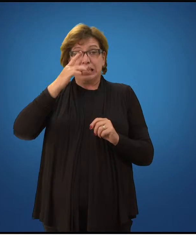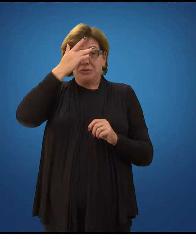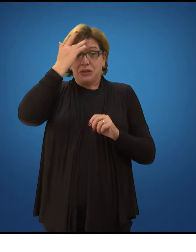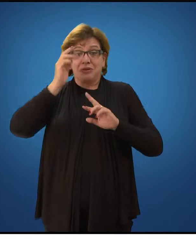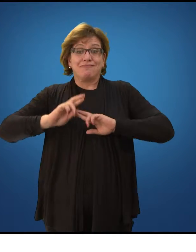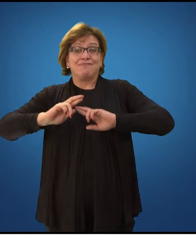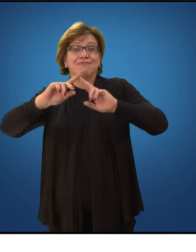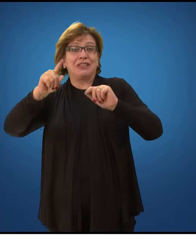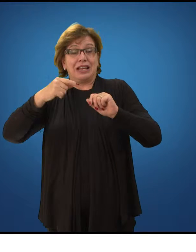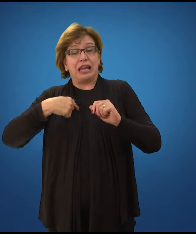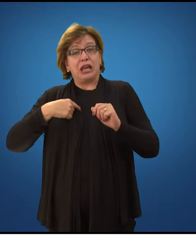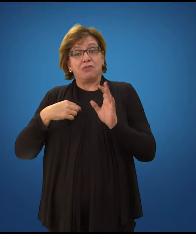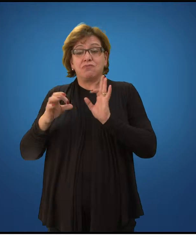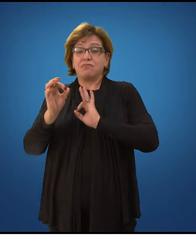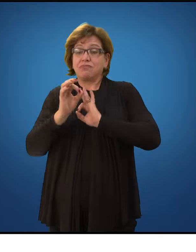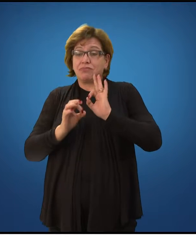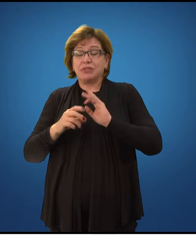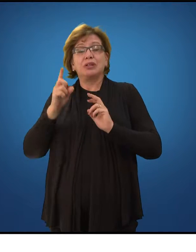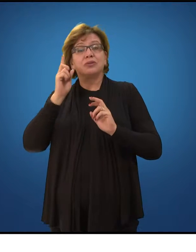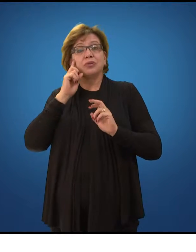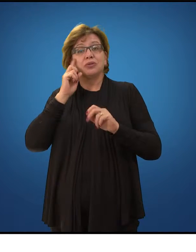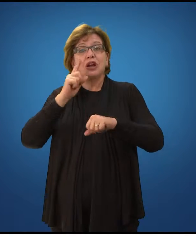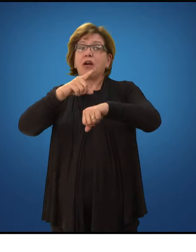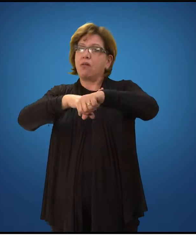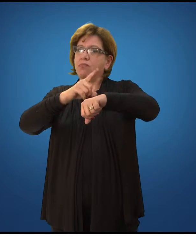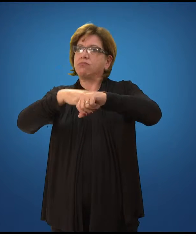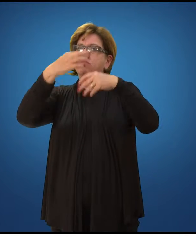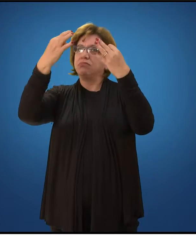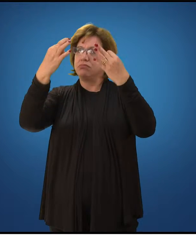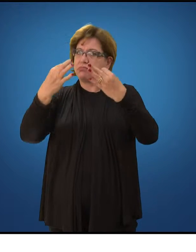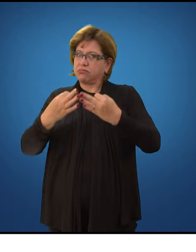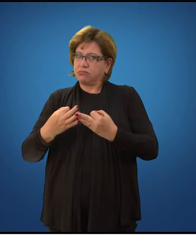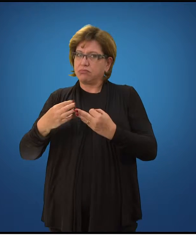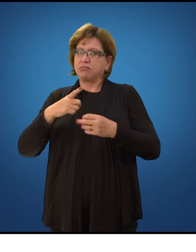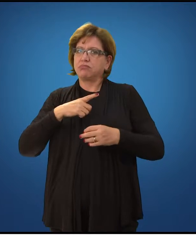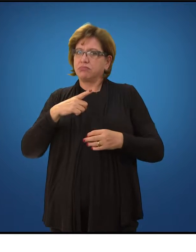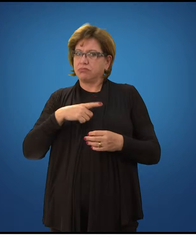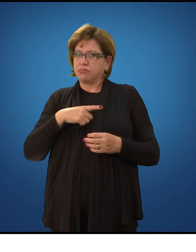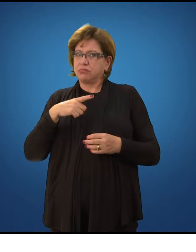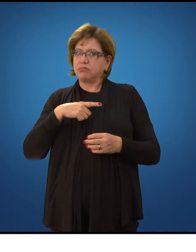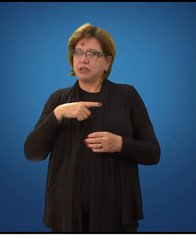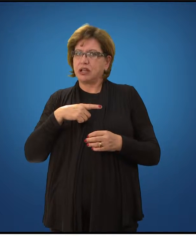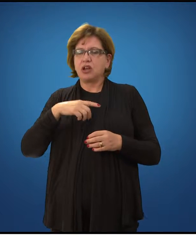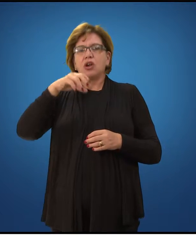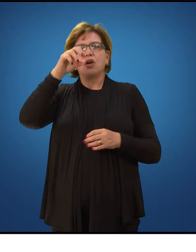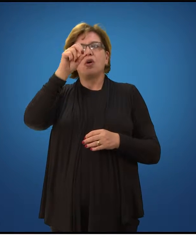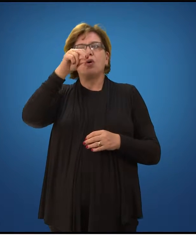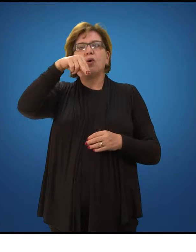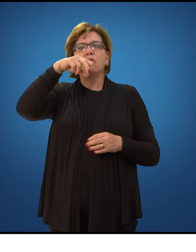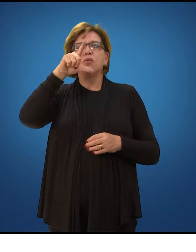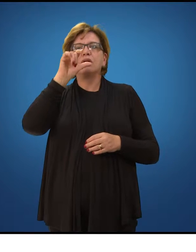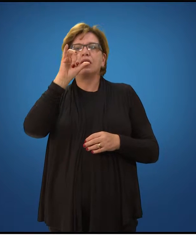defini como rotina minha, eu tenho horários específicos de atendimento aos alunos, que eu fico online na plataforma.